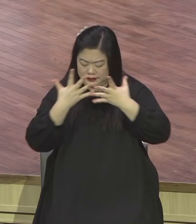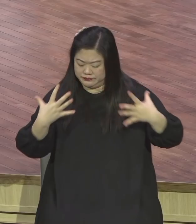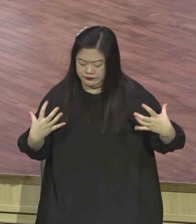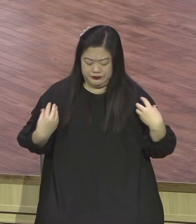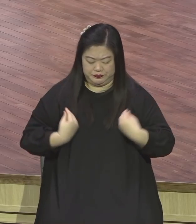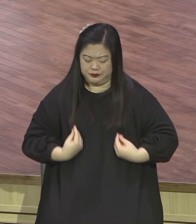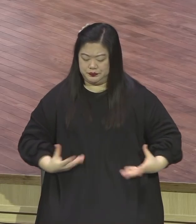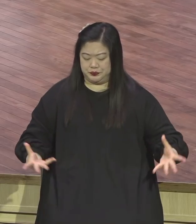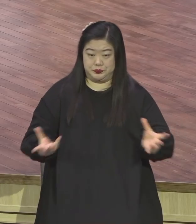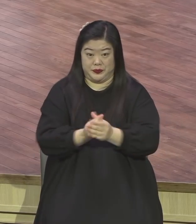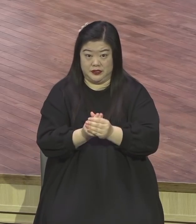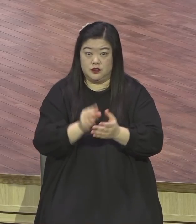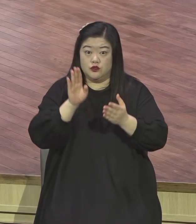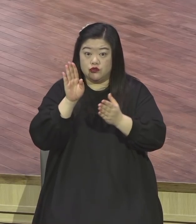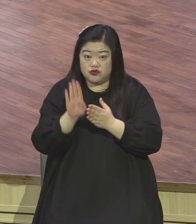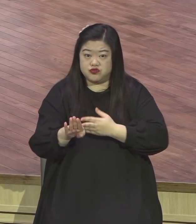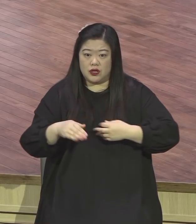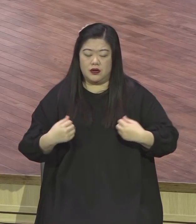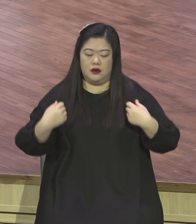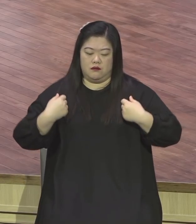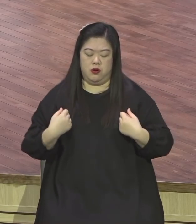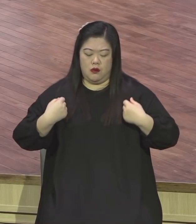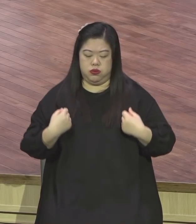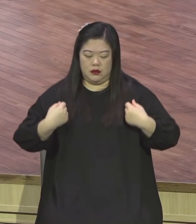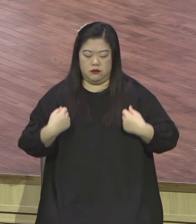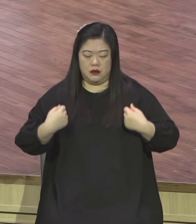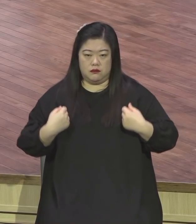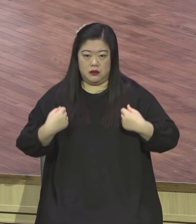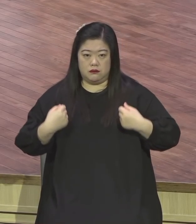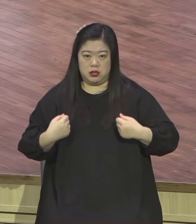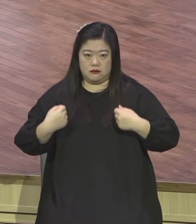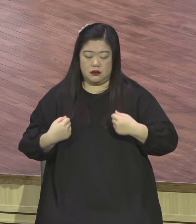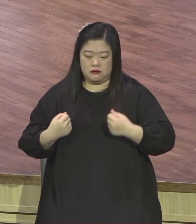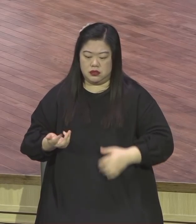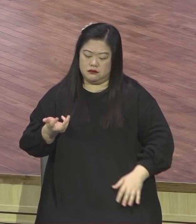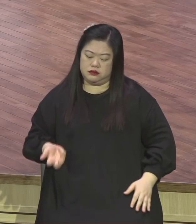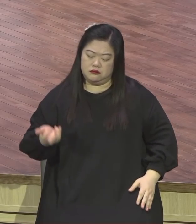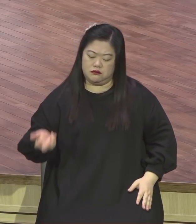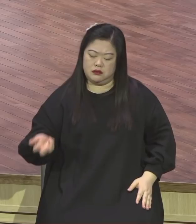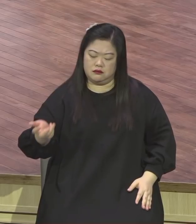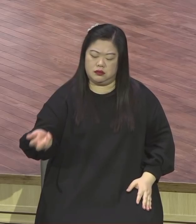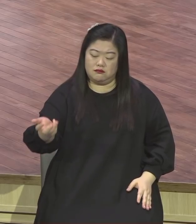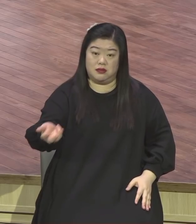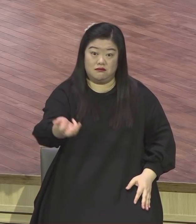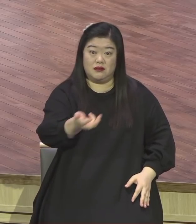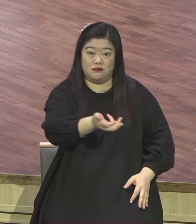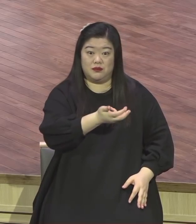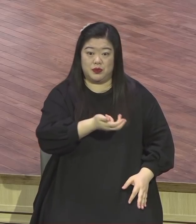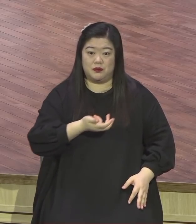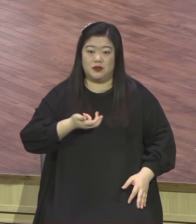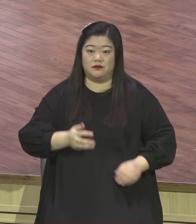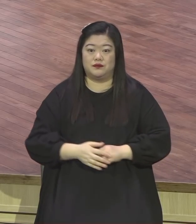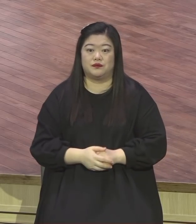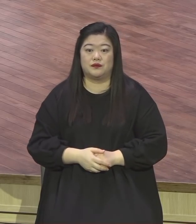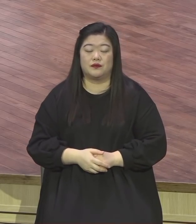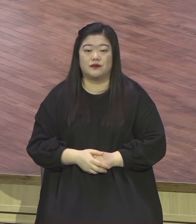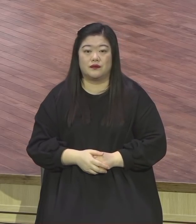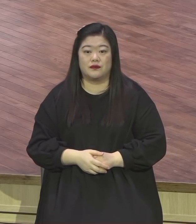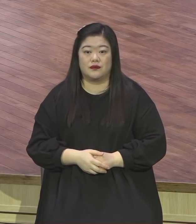뛰는데 부대별로 뛰는 겁니다. 특수부대들 다 뛰는데 제일 앞에 딱 선다만 서서 그 헌병차